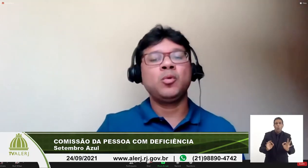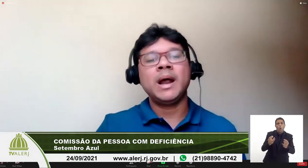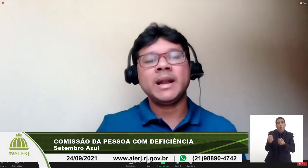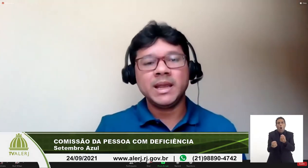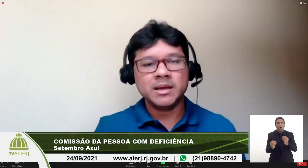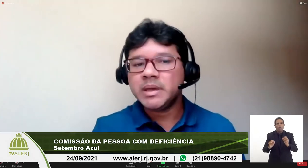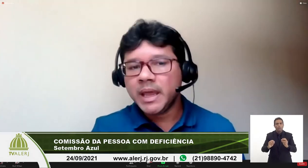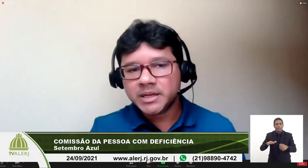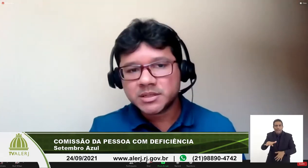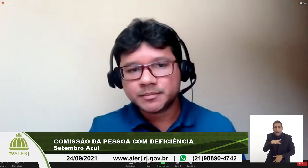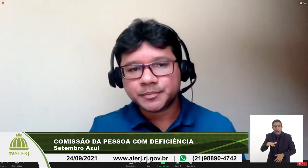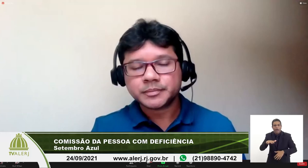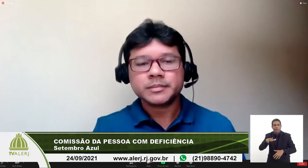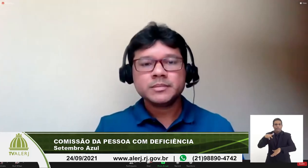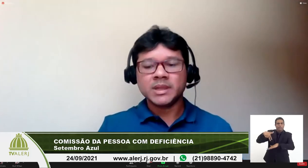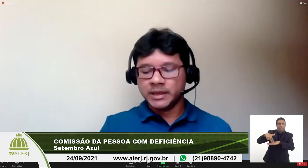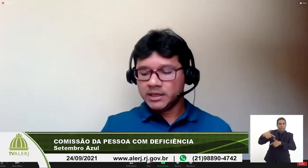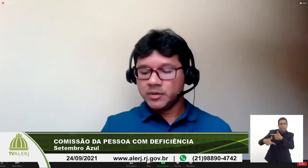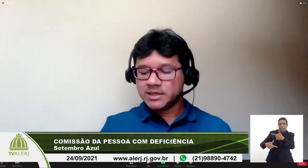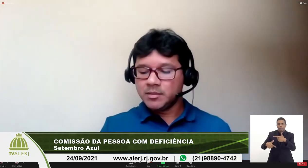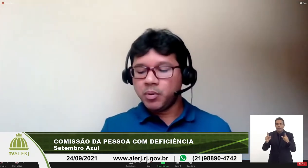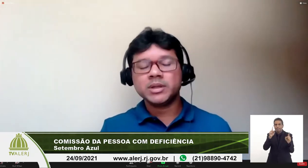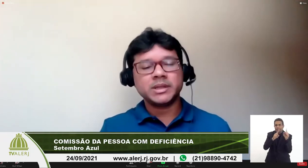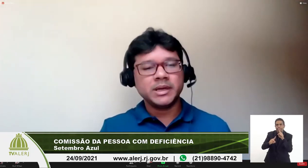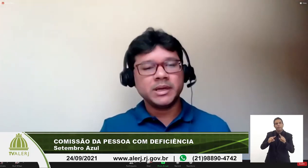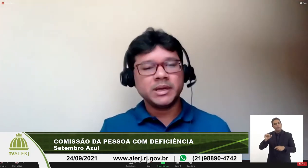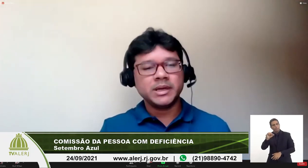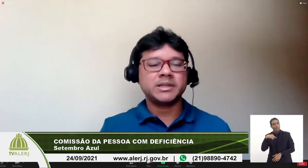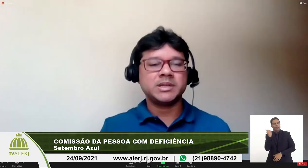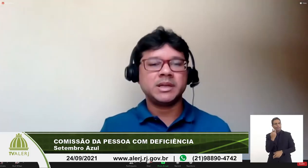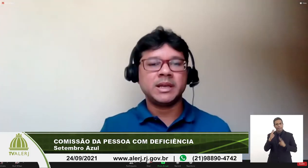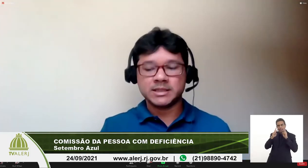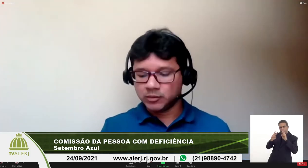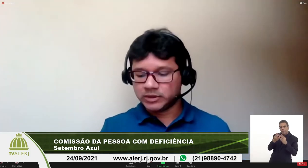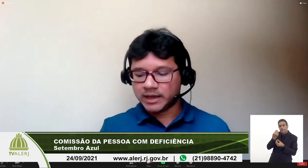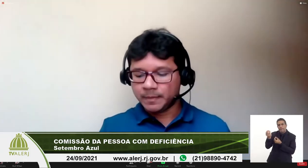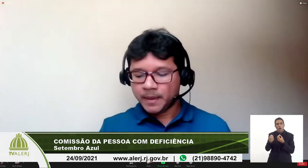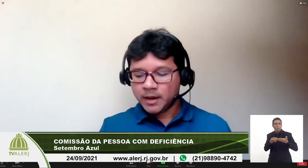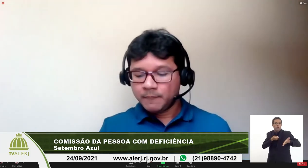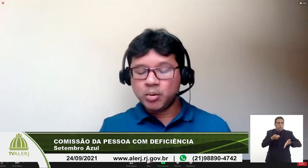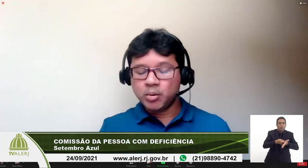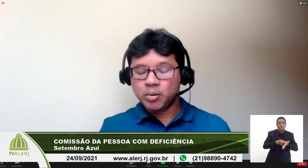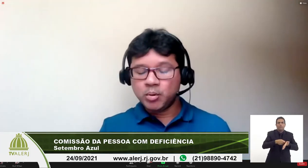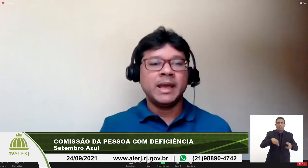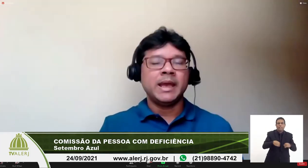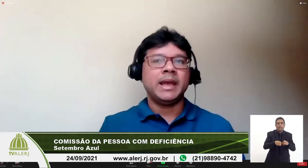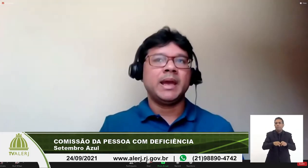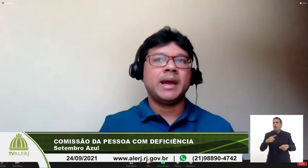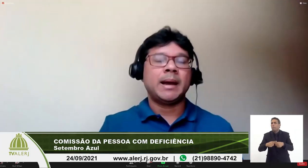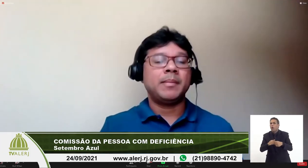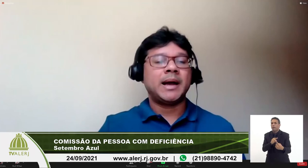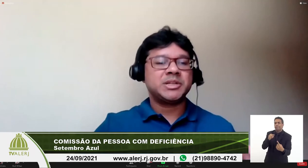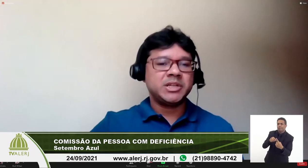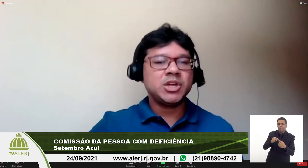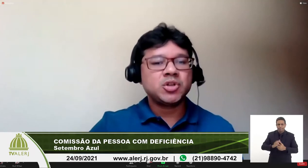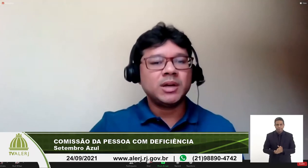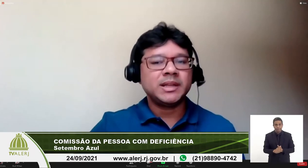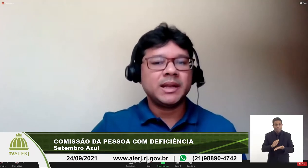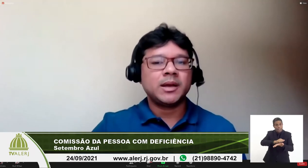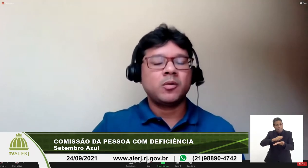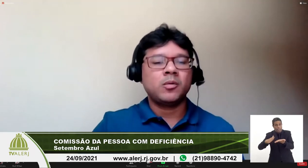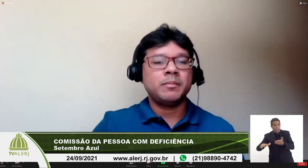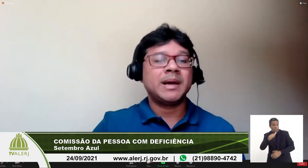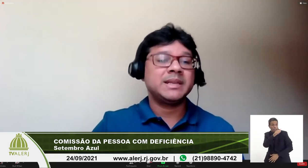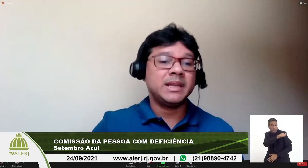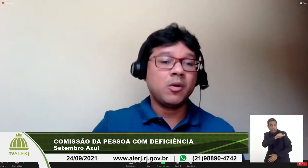para atuar naquele ambiente então isso é importante a gente ressaltar porque a GIT RJ